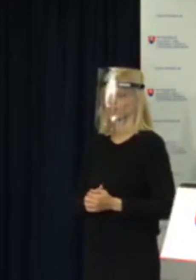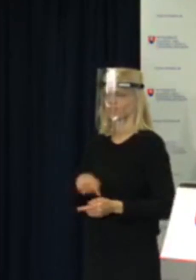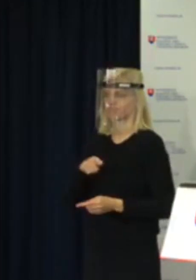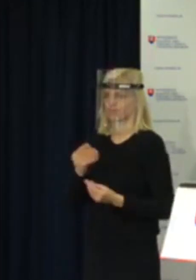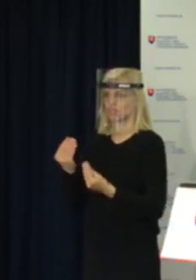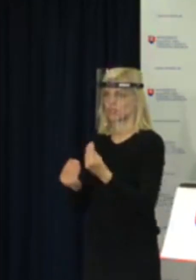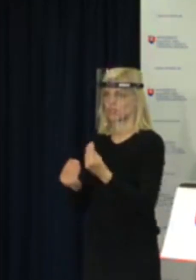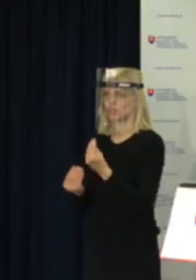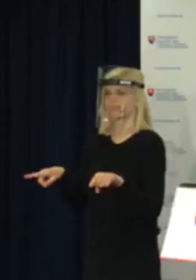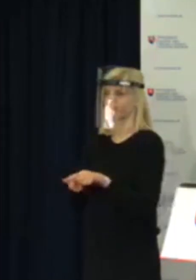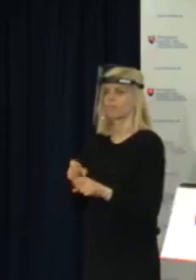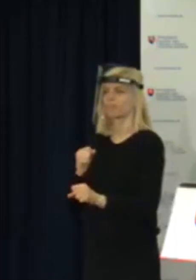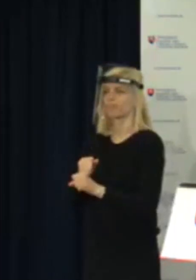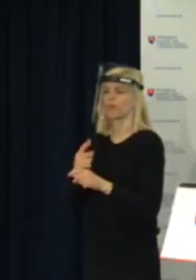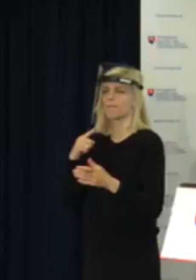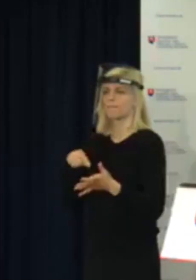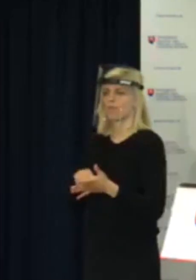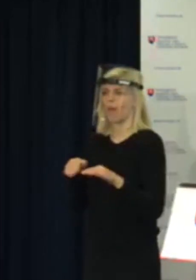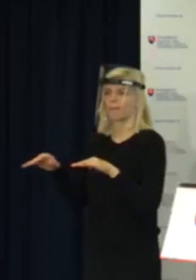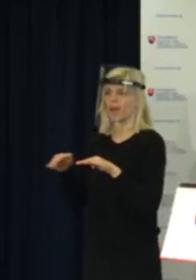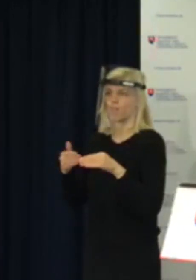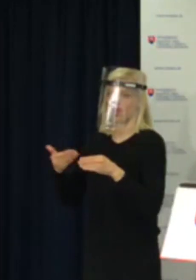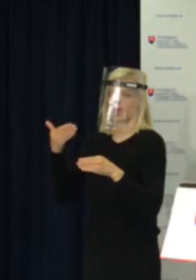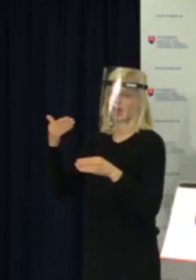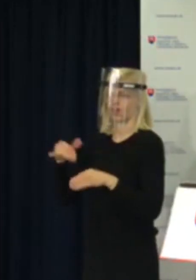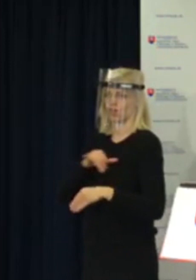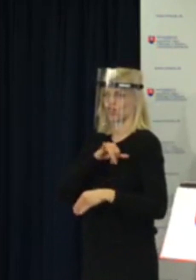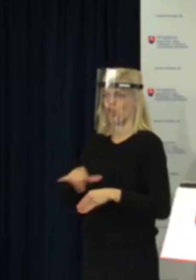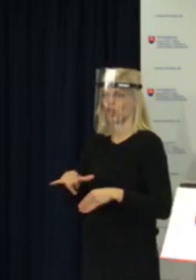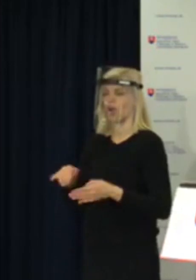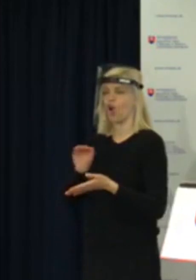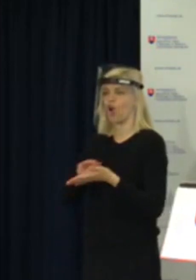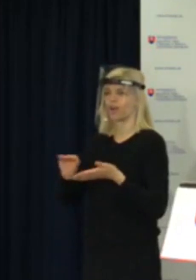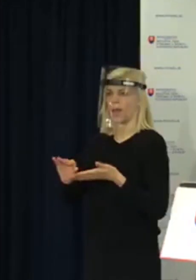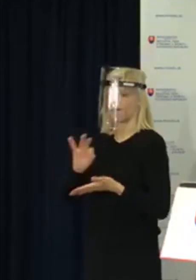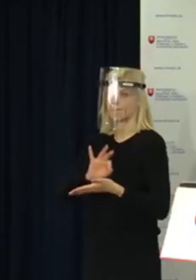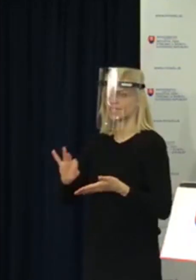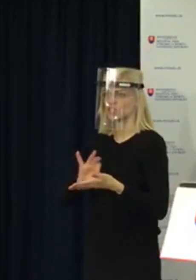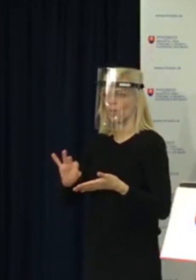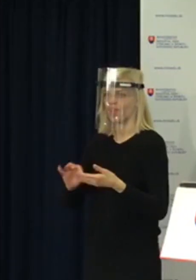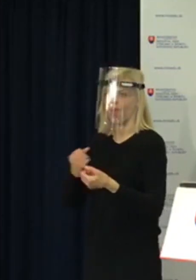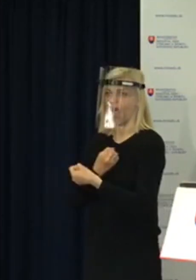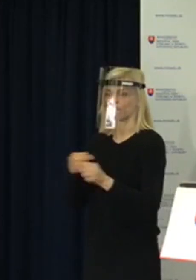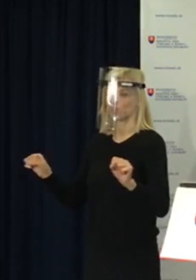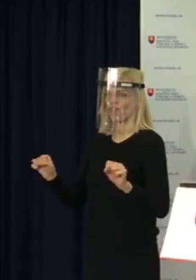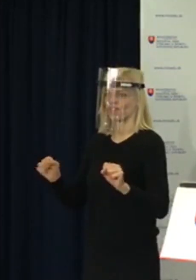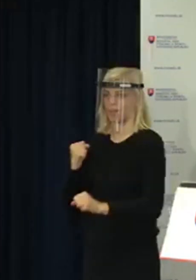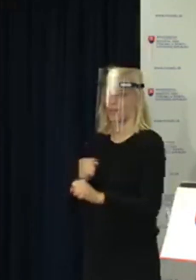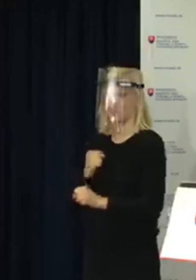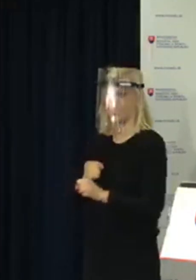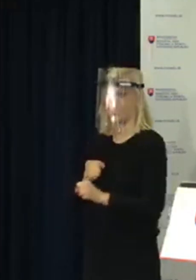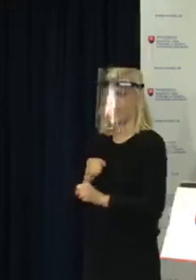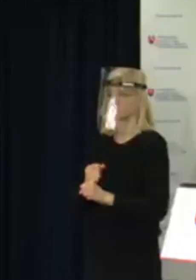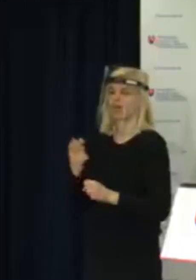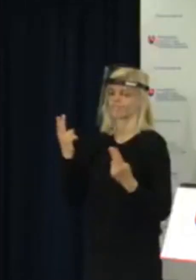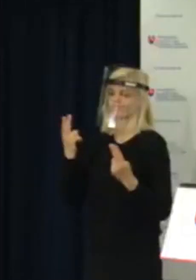rovnako budú vykonávať v priemeru za predošlé roky okrem tej písomnej absolvenskej práce, ktorú žiaci musia